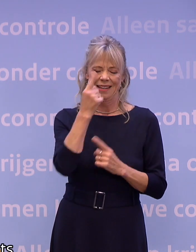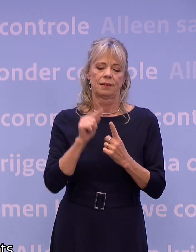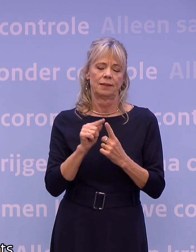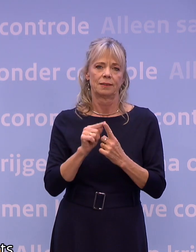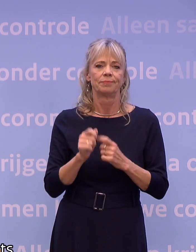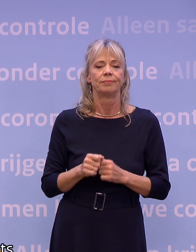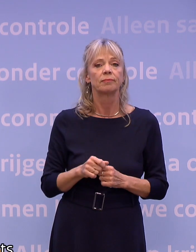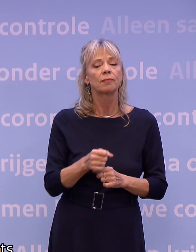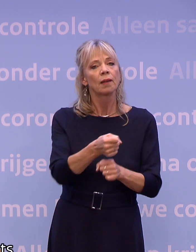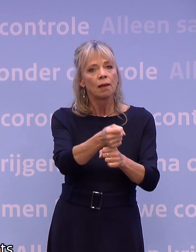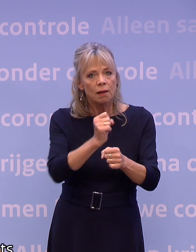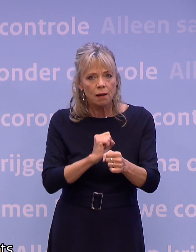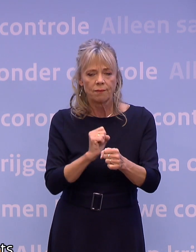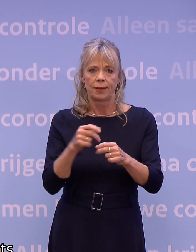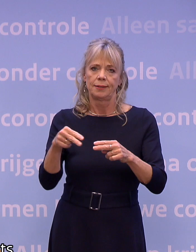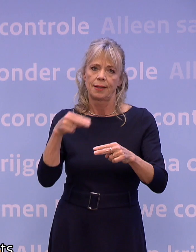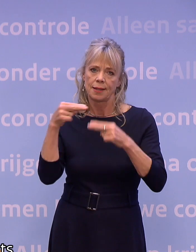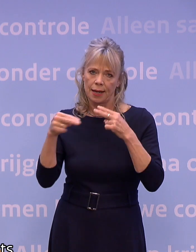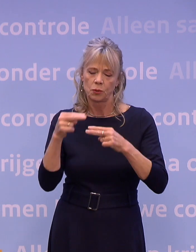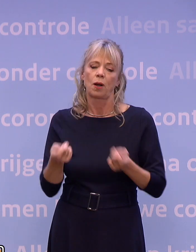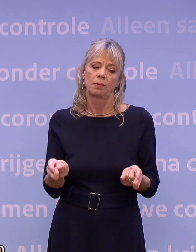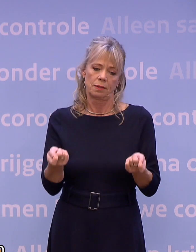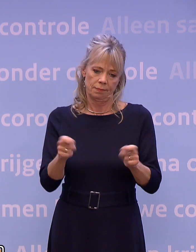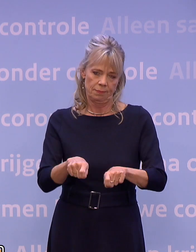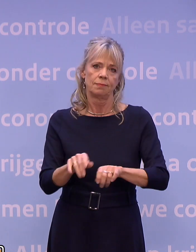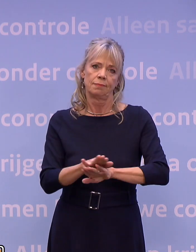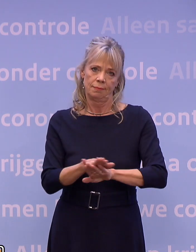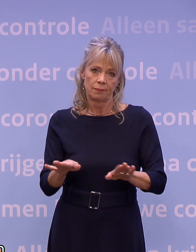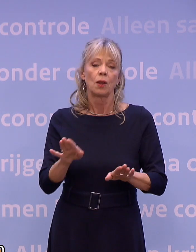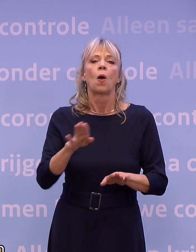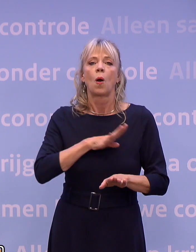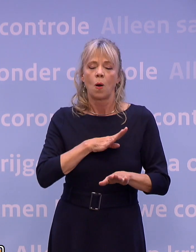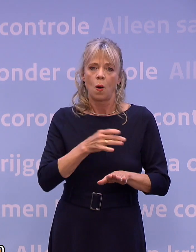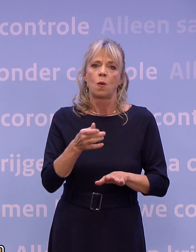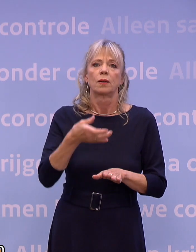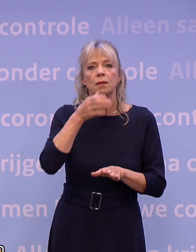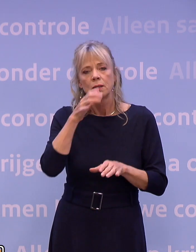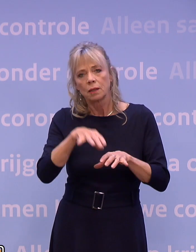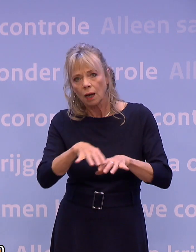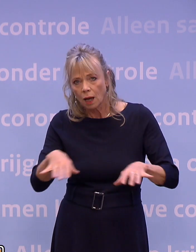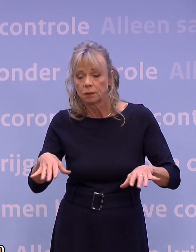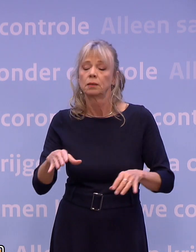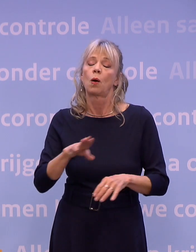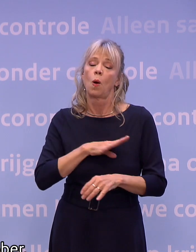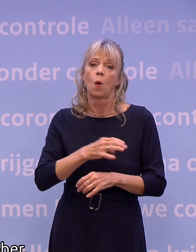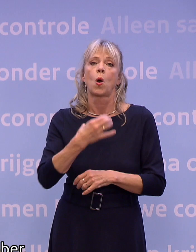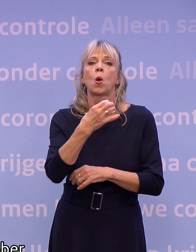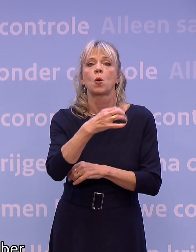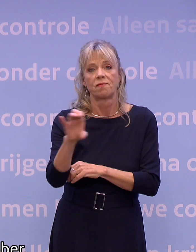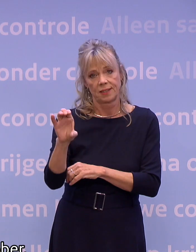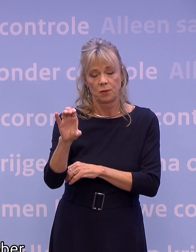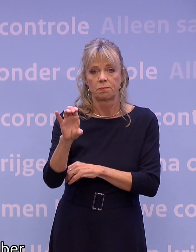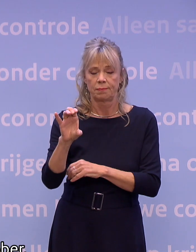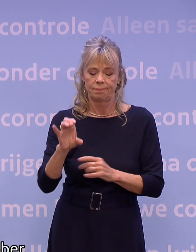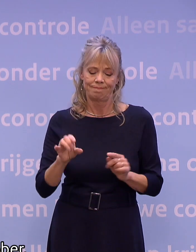De cafés en restaurants gaan weer dicht. Dus ook de terrassen en dat geldt ook voor de coffeeshops. Dat is een